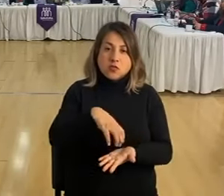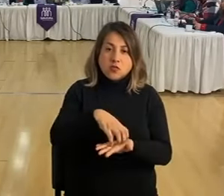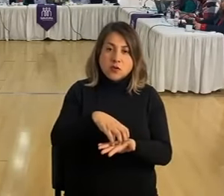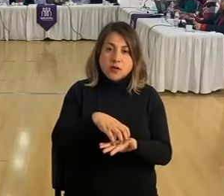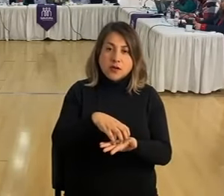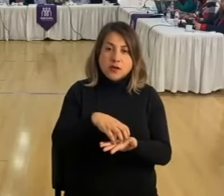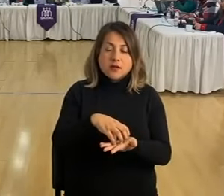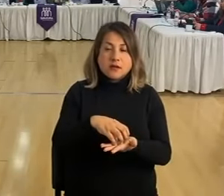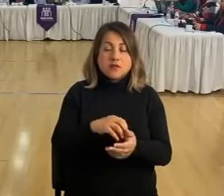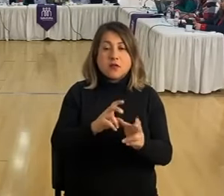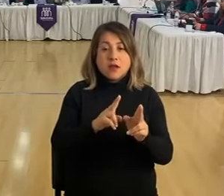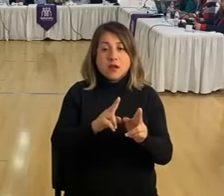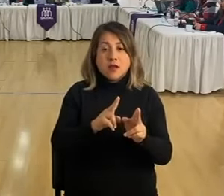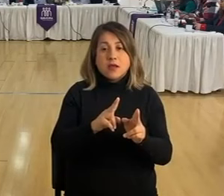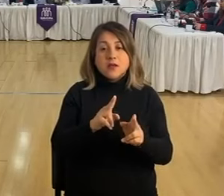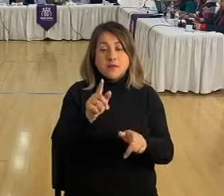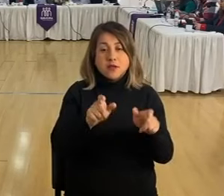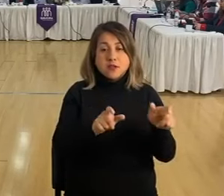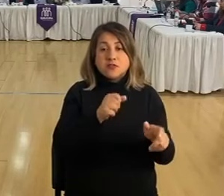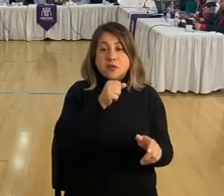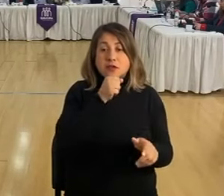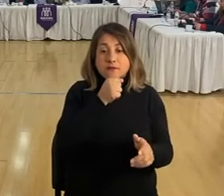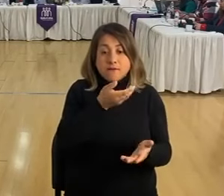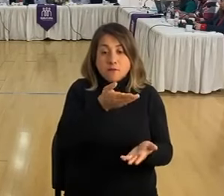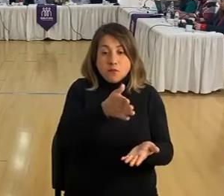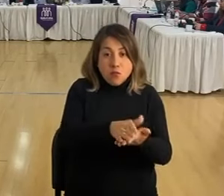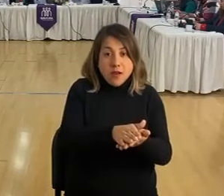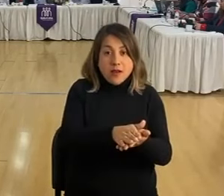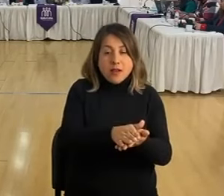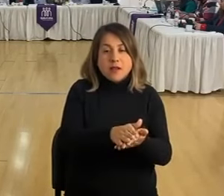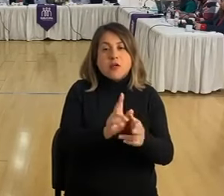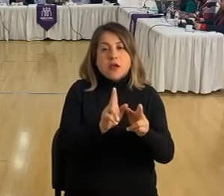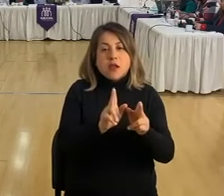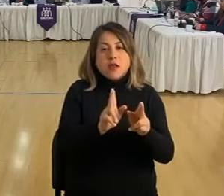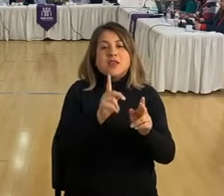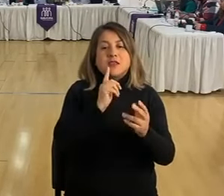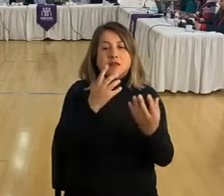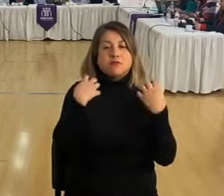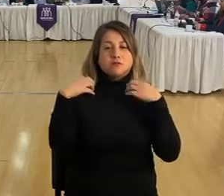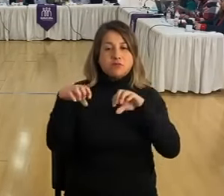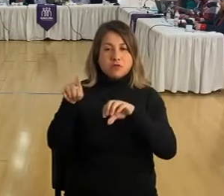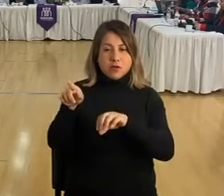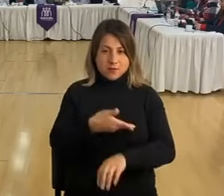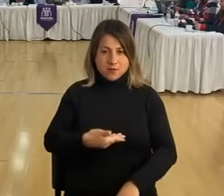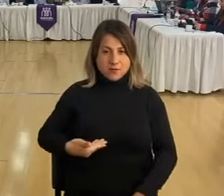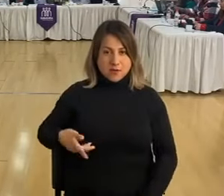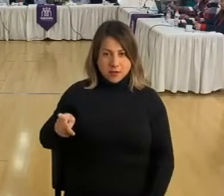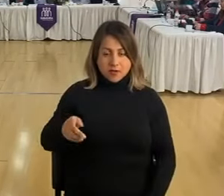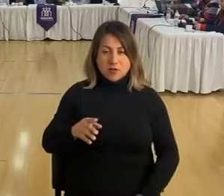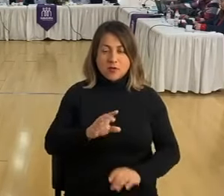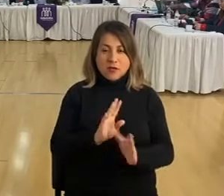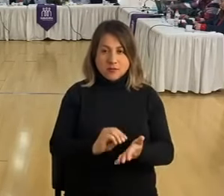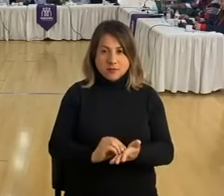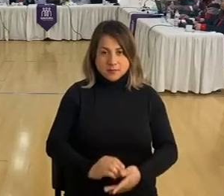experiencia de vida más baja de verdad le dé frente a esto y pueda hacerse cargo de esta problemática. Eso.